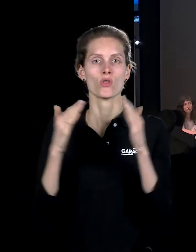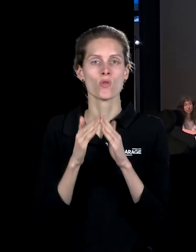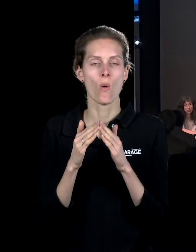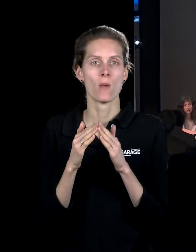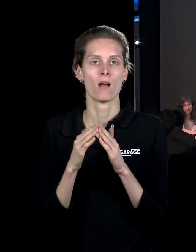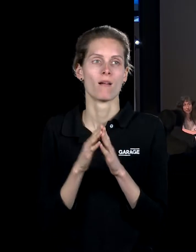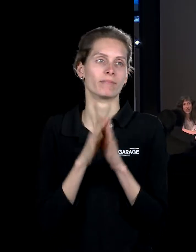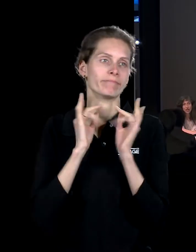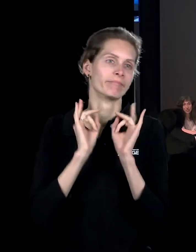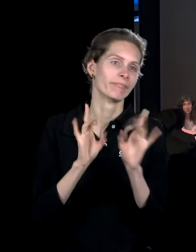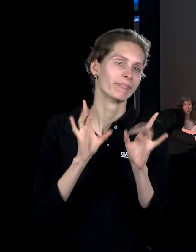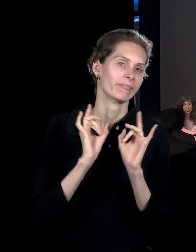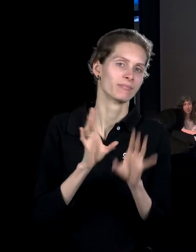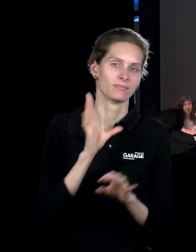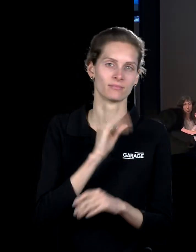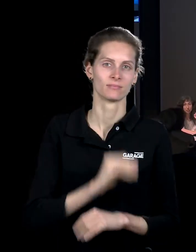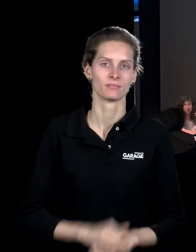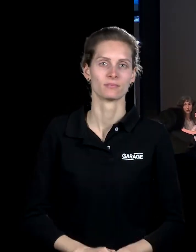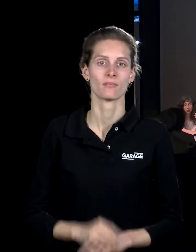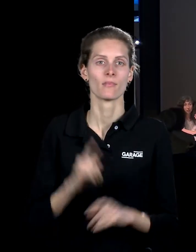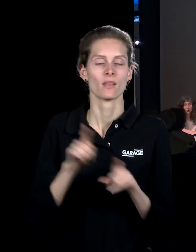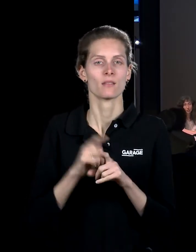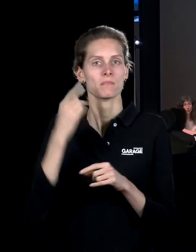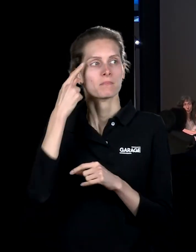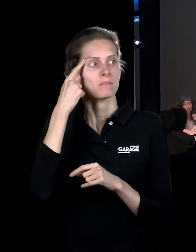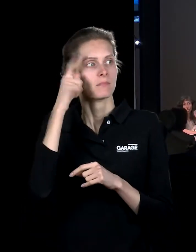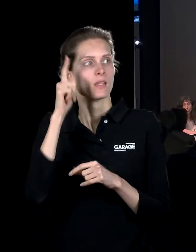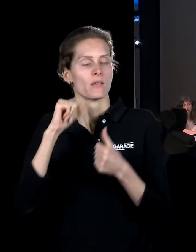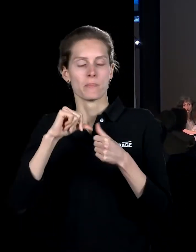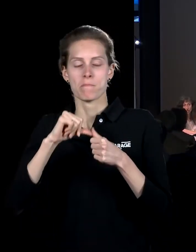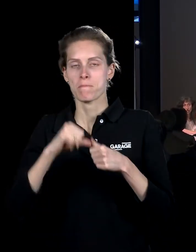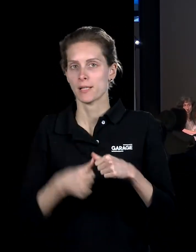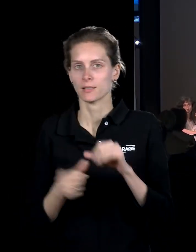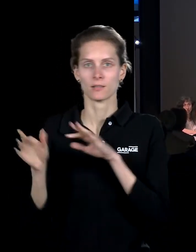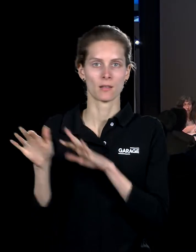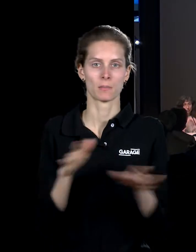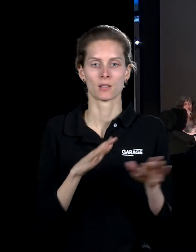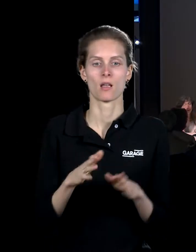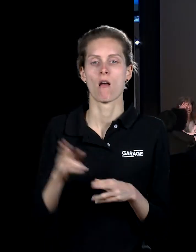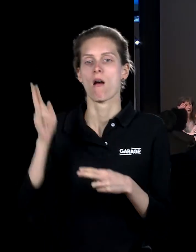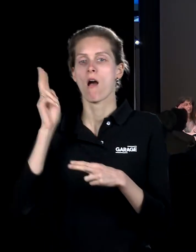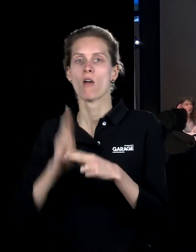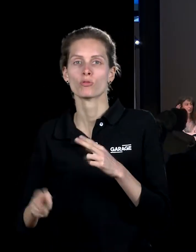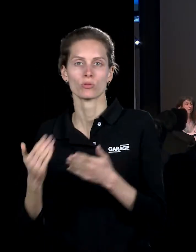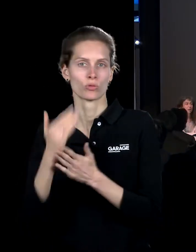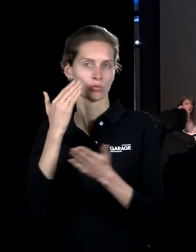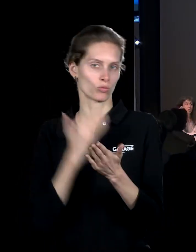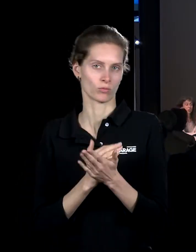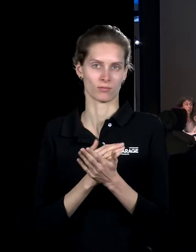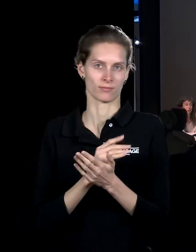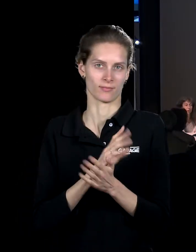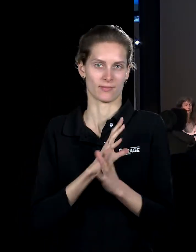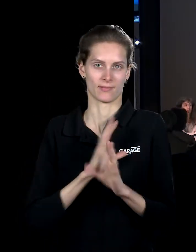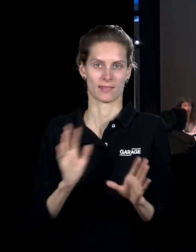оказывается повествованием. И вот эта идея постоянного процесса, что ничто не является конечным результатом, связана со